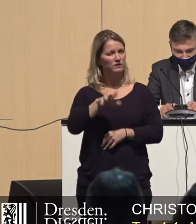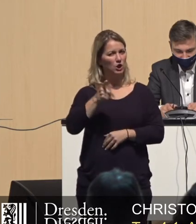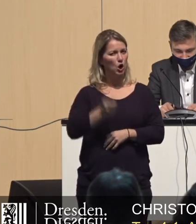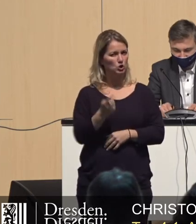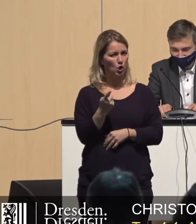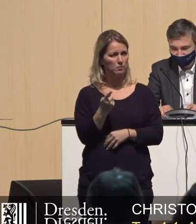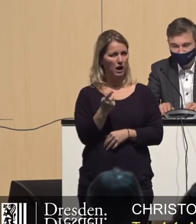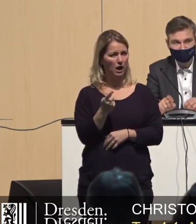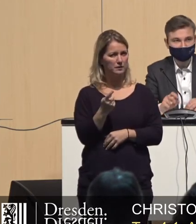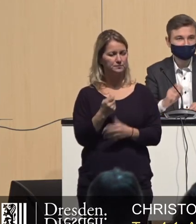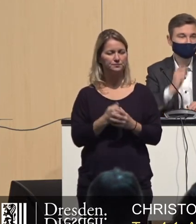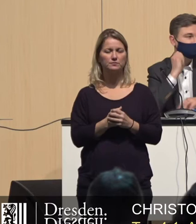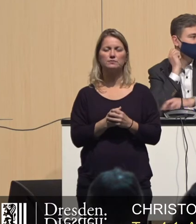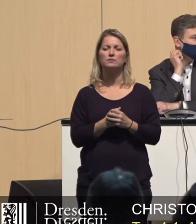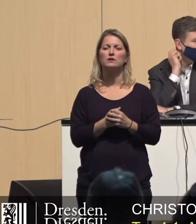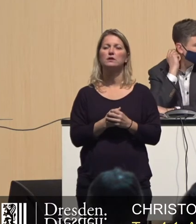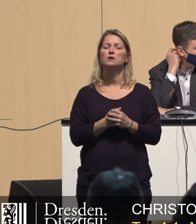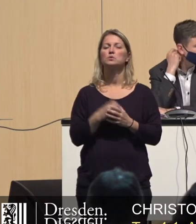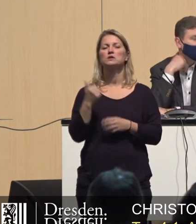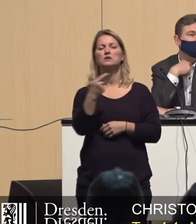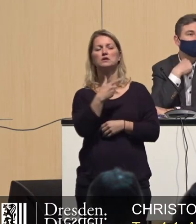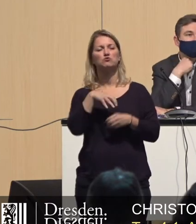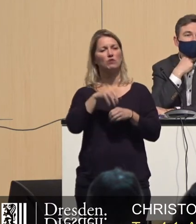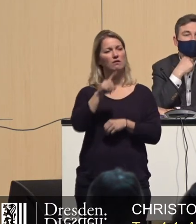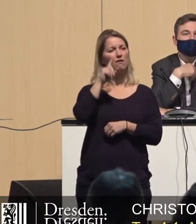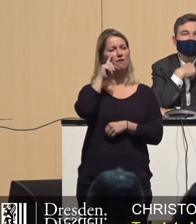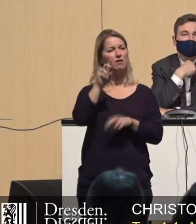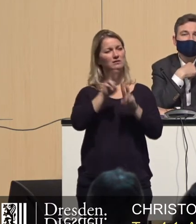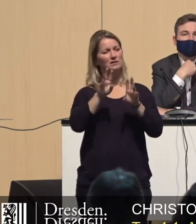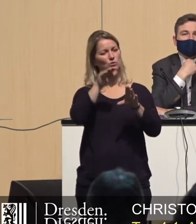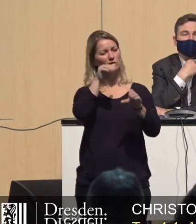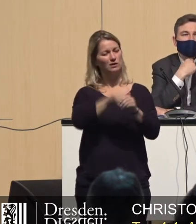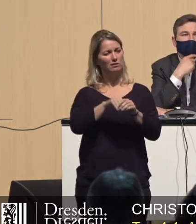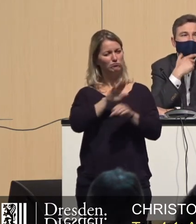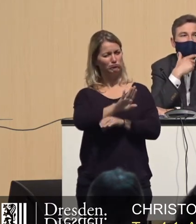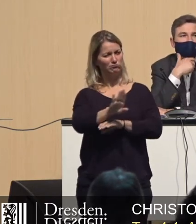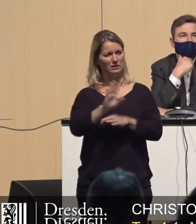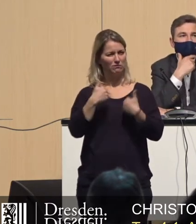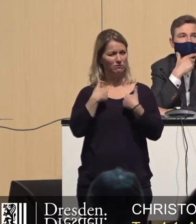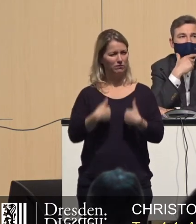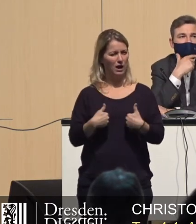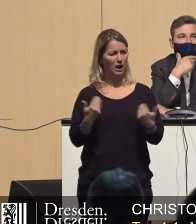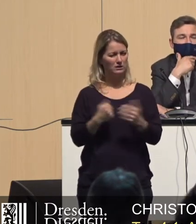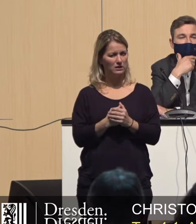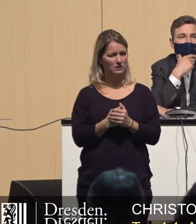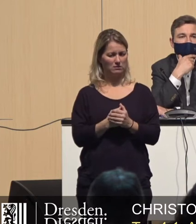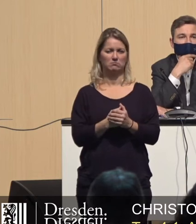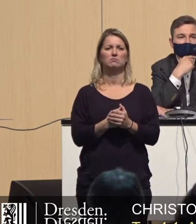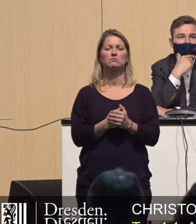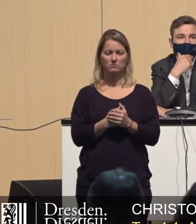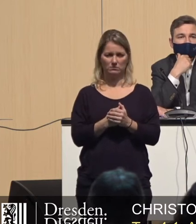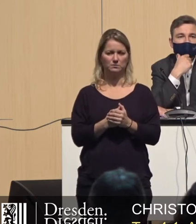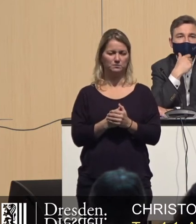und auf das Verhalten einiger Stadträte innerhalb der Sitzung, dann kann man frei nach Erich Kästner